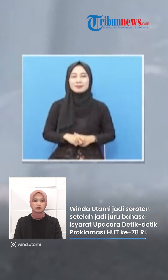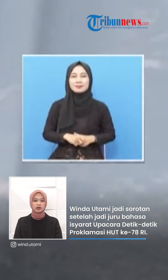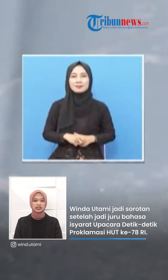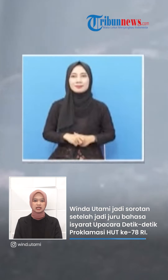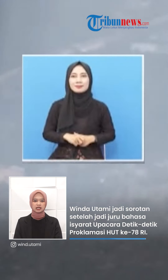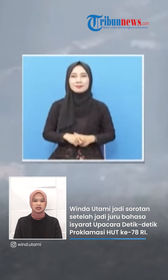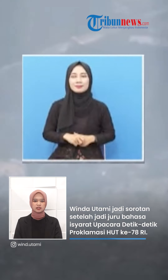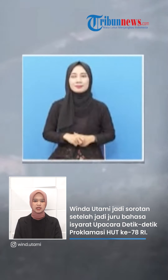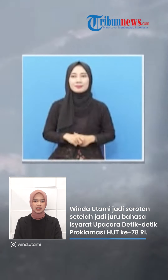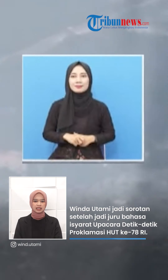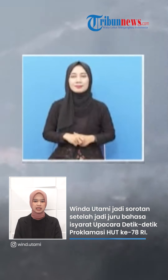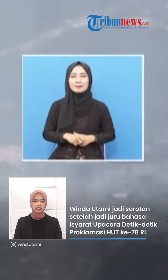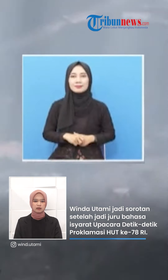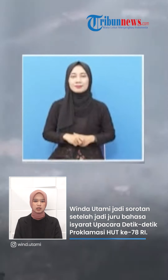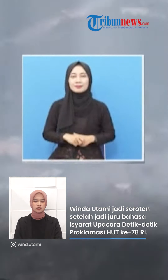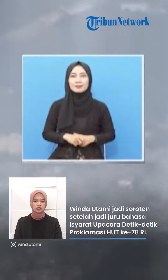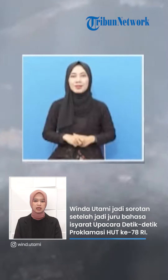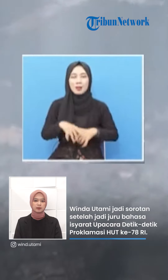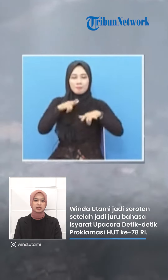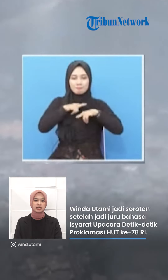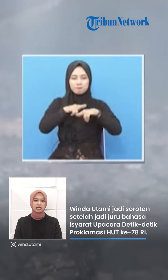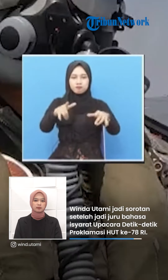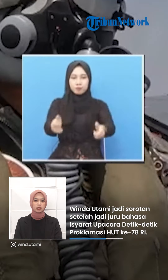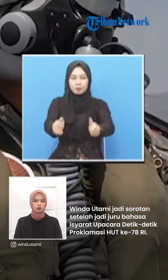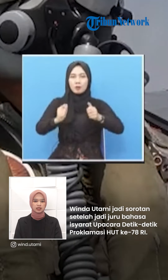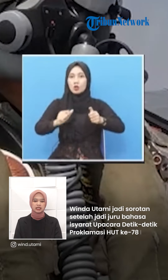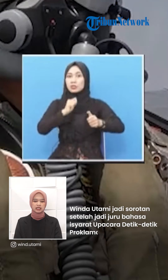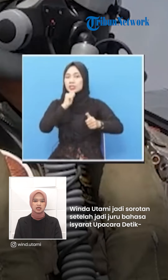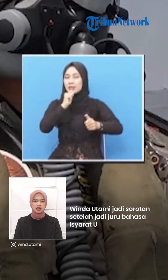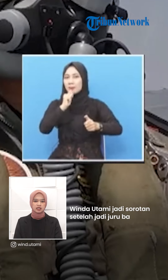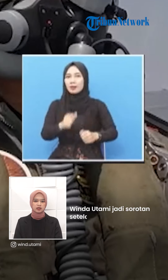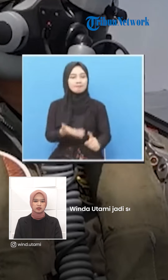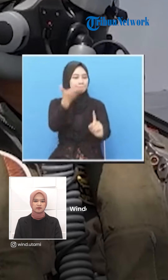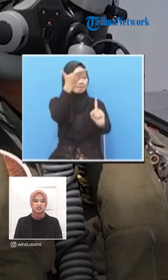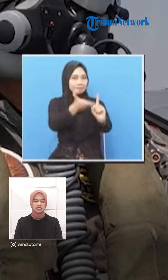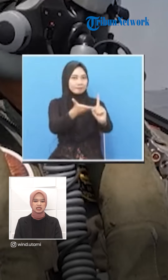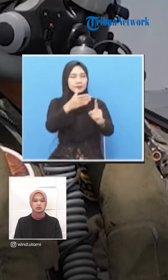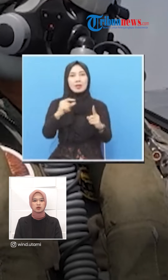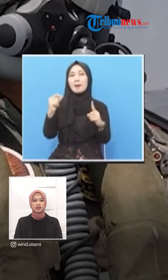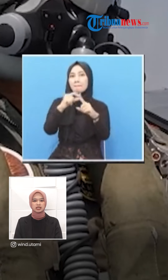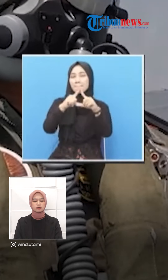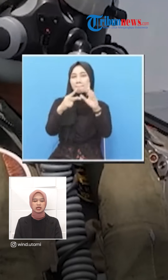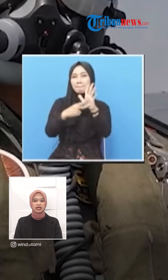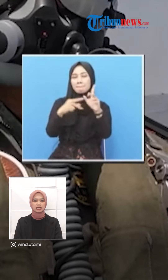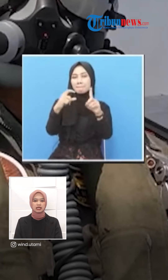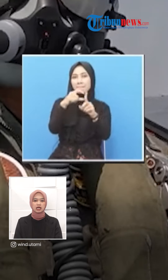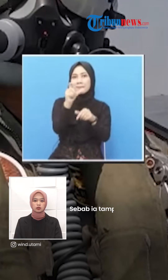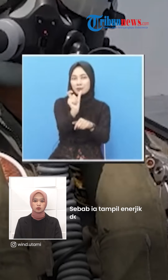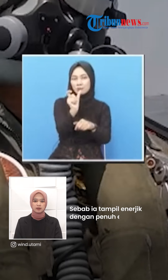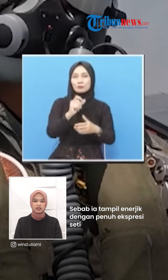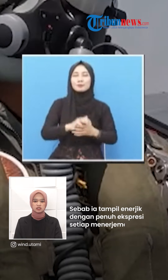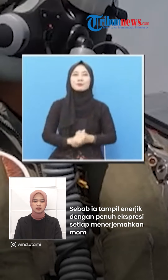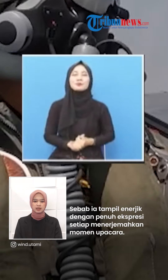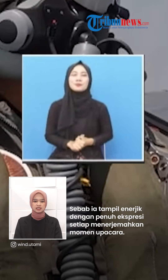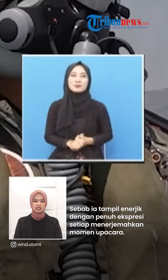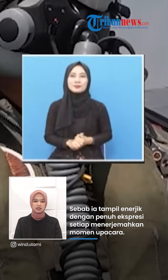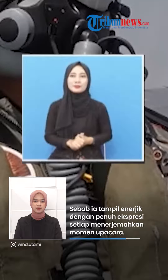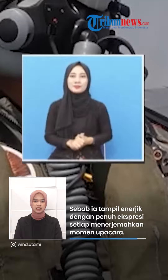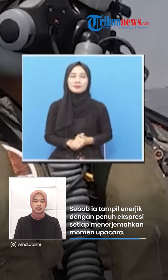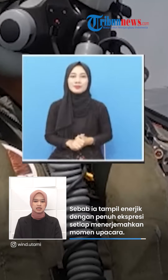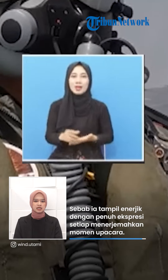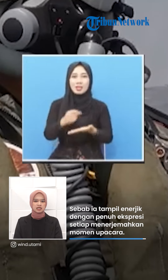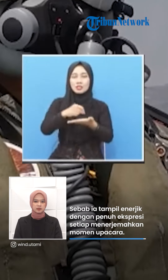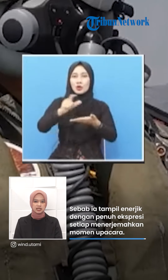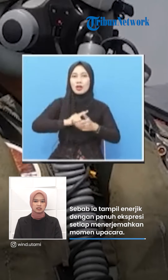merupakan wanita kelahiran Jakarta Yang melanjutkan pendidikan perguruan tinggi di Universitas Nomadiyah Surekerta atau UMS selepas